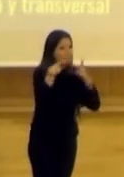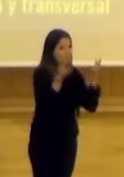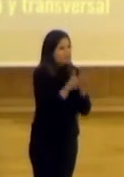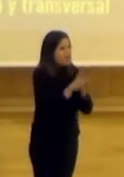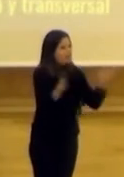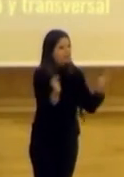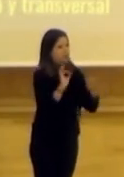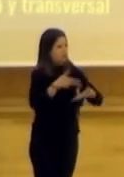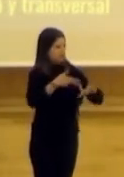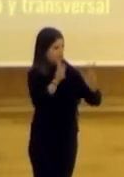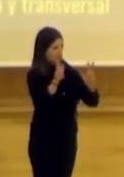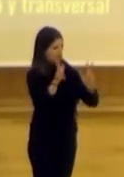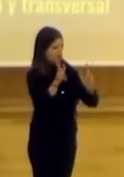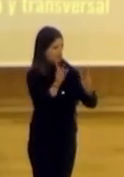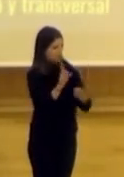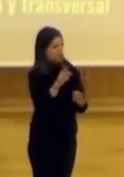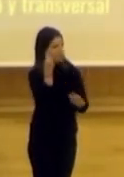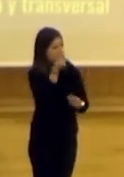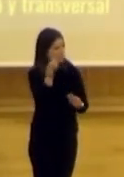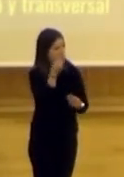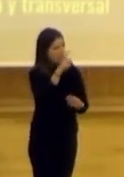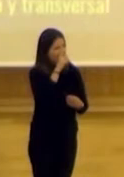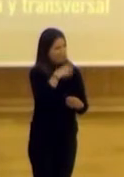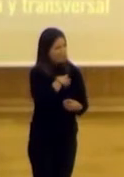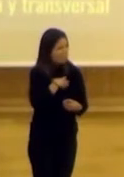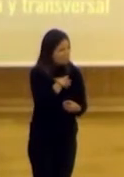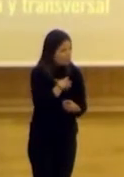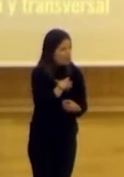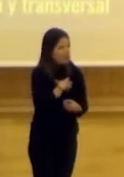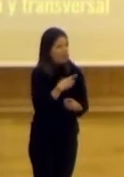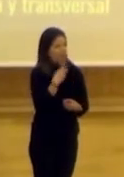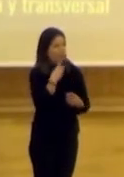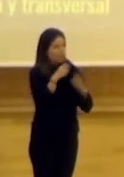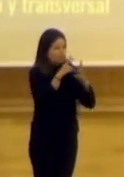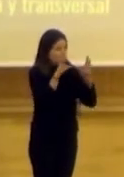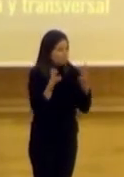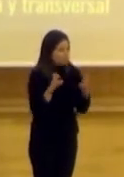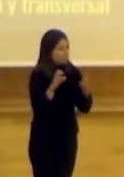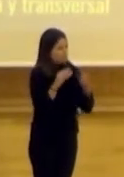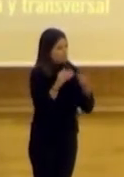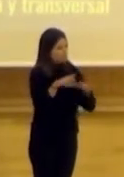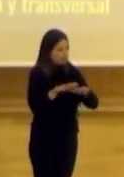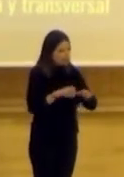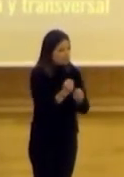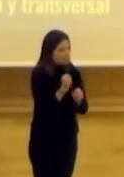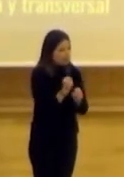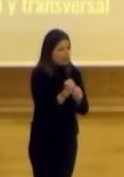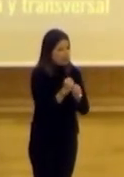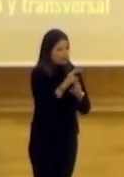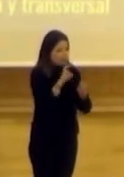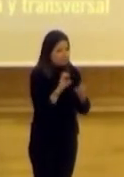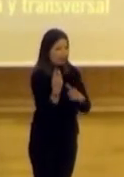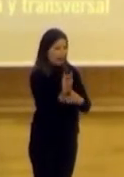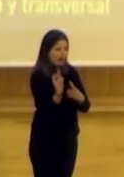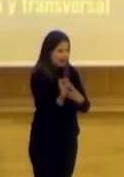deliberativa. decir, ya no pensemos en el antiguo funcionario de Weber, que está en su jaula de hierro, por decirlo de alguna manera, que está aislado,